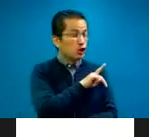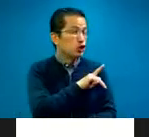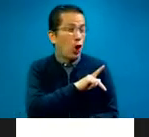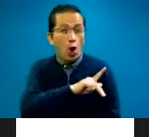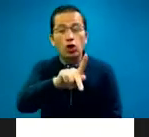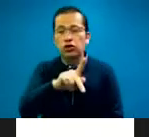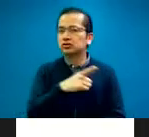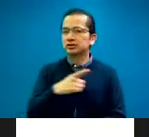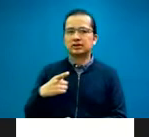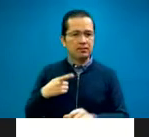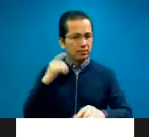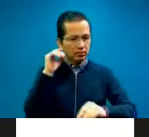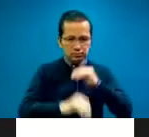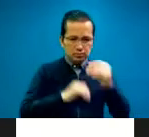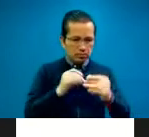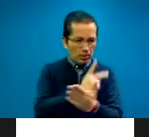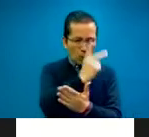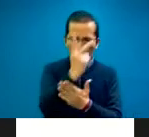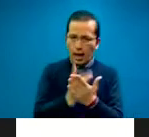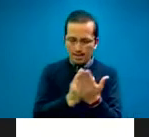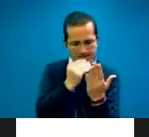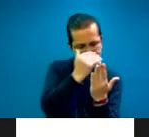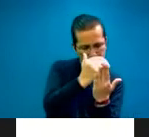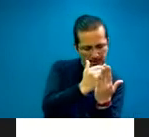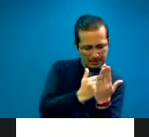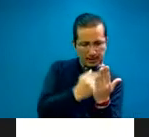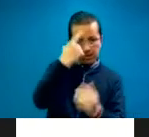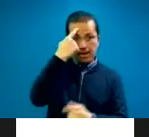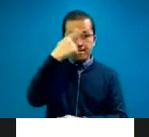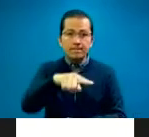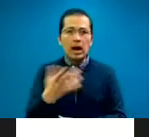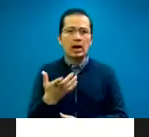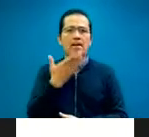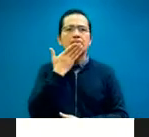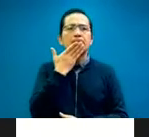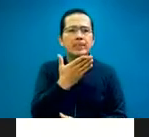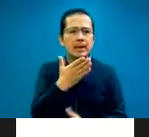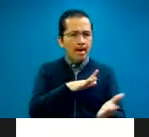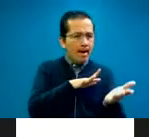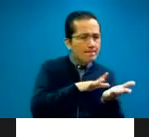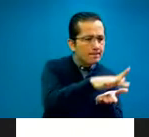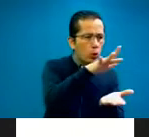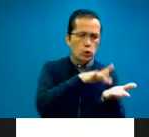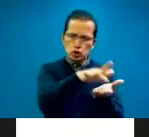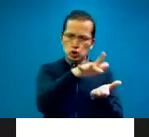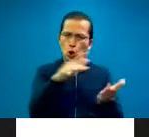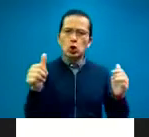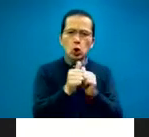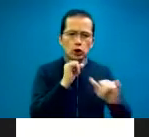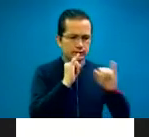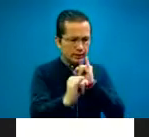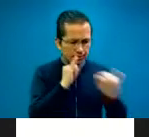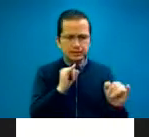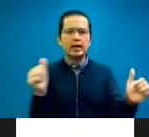para que se proporcionara esa asistencia lingüística, se proporcionaran servicios de interpretación, de traducción.